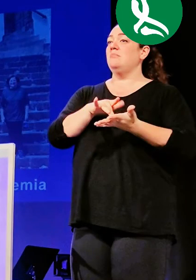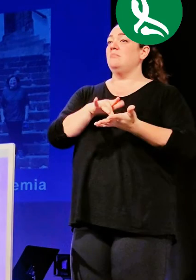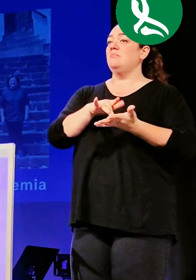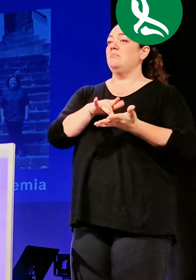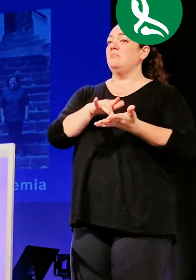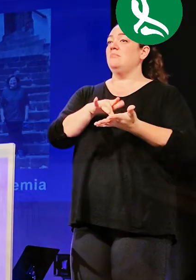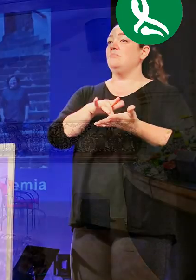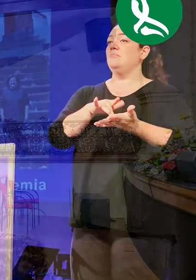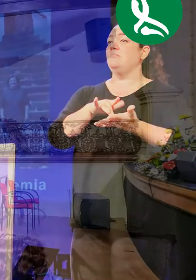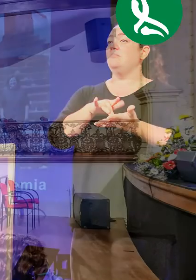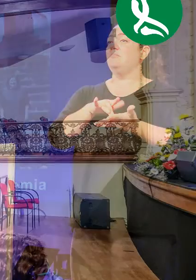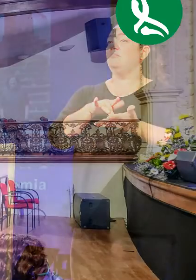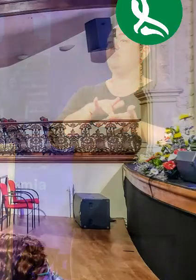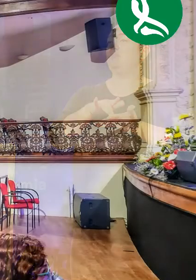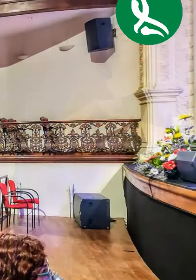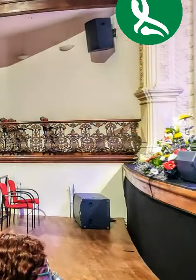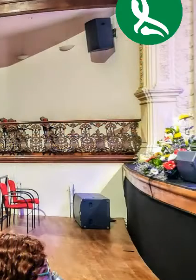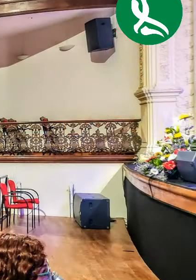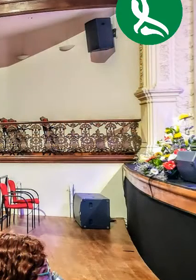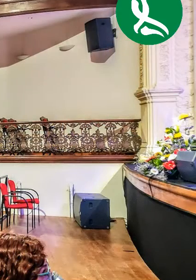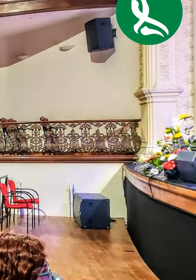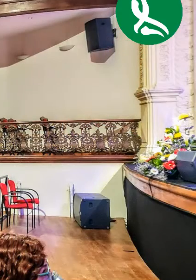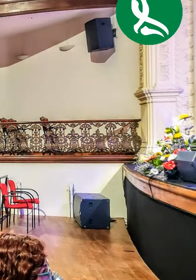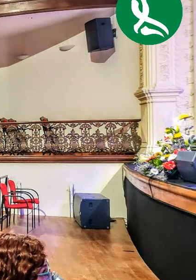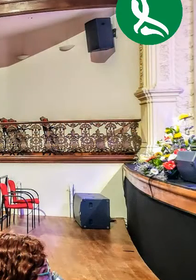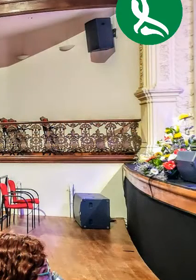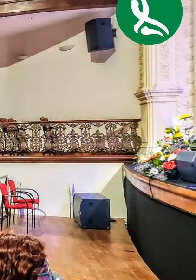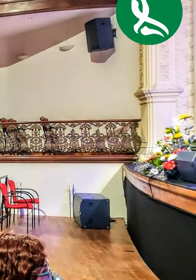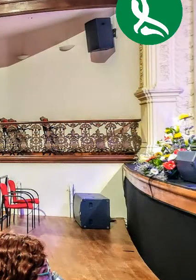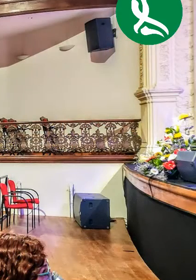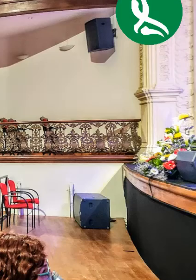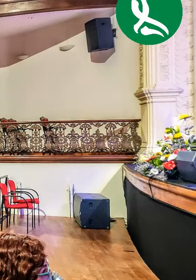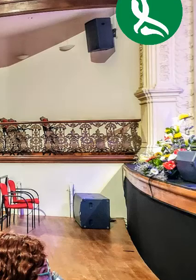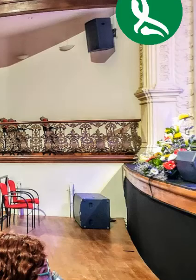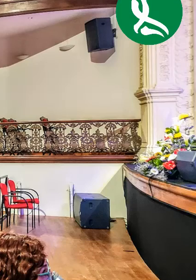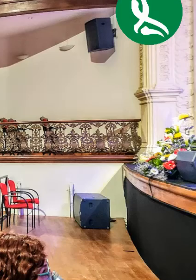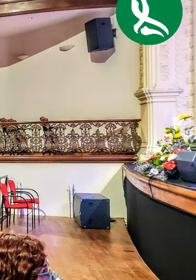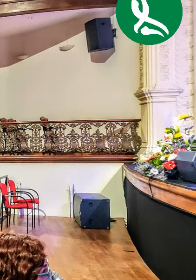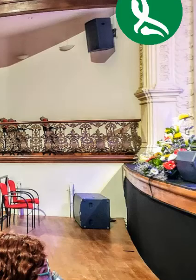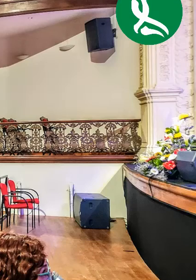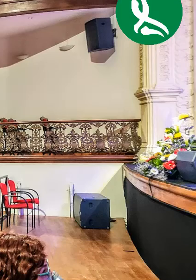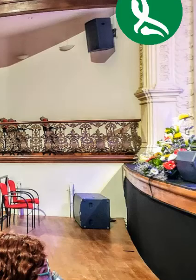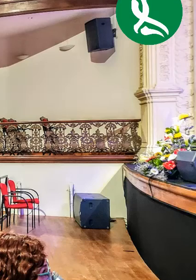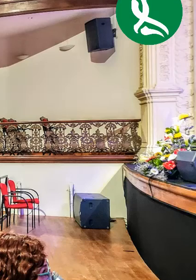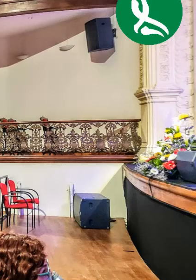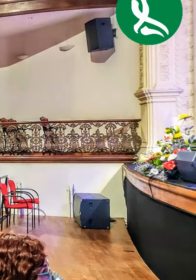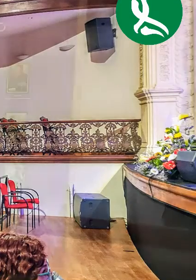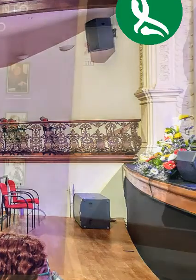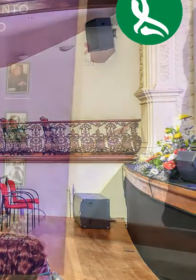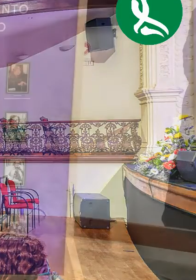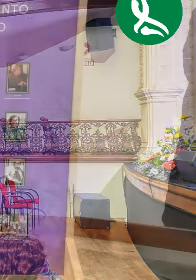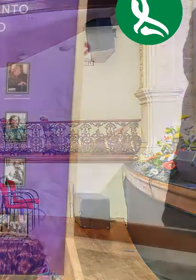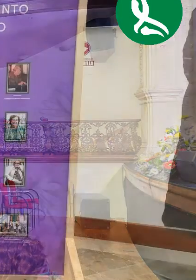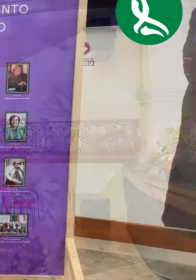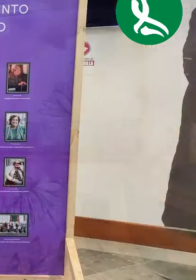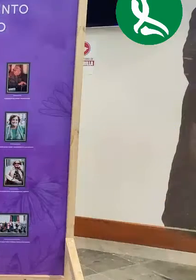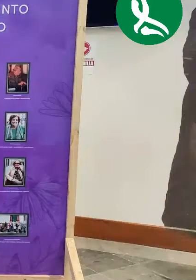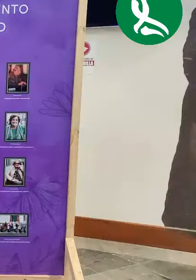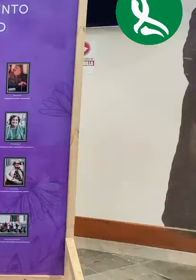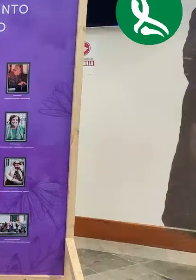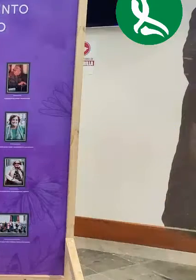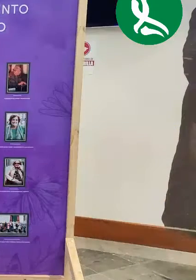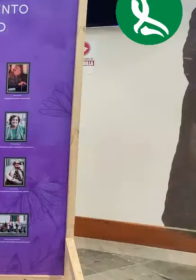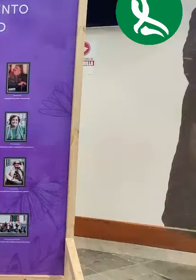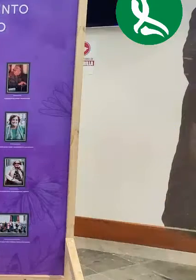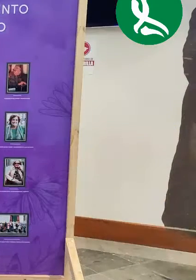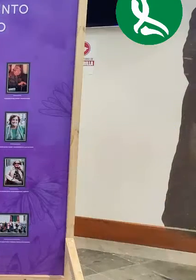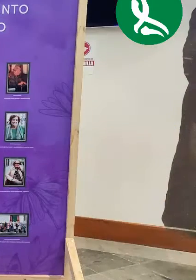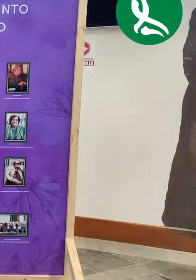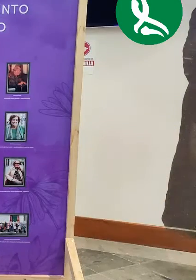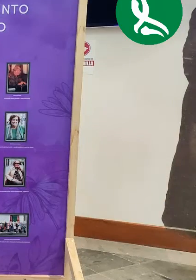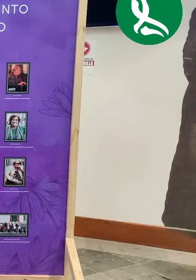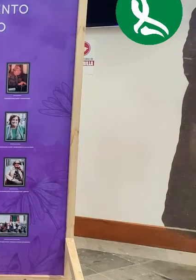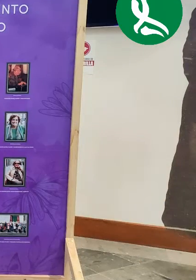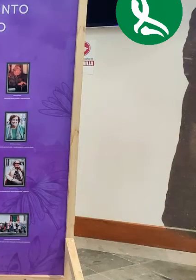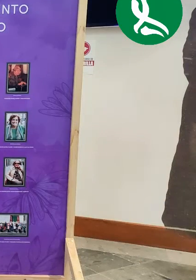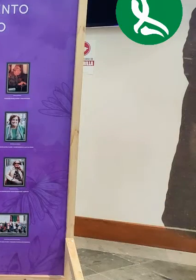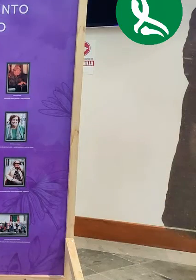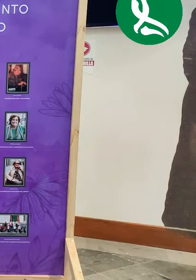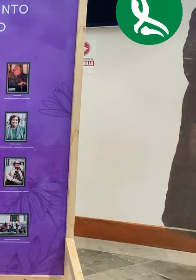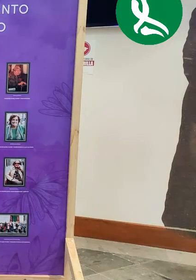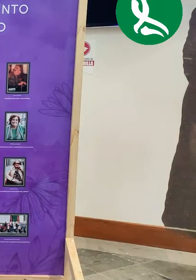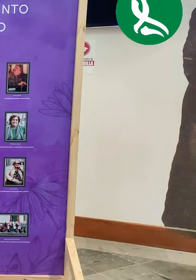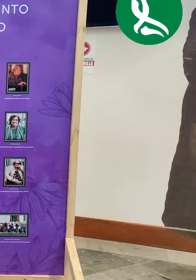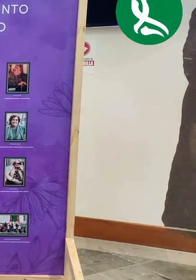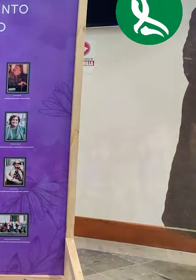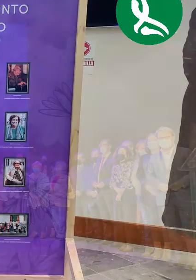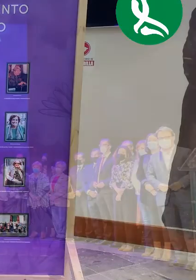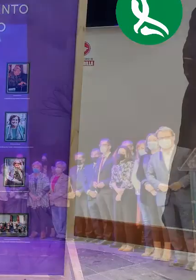Sobrevino la pandemia y el confinamiento y vimos que la grandeza y la bondad de las personas tenía rostros que muchos no veían pero que ahí estaban cada